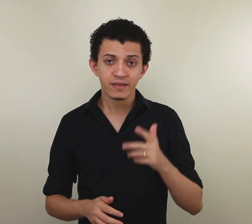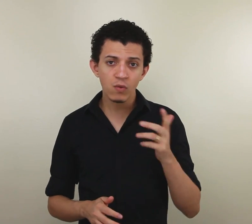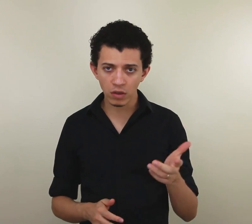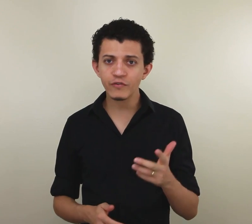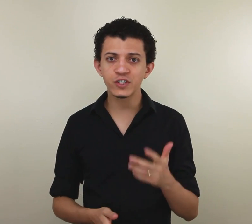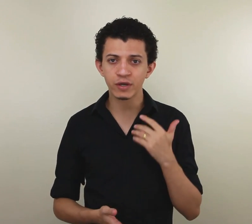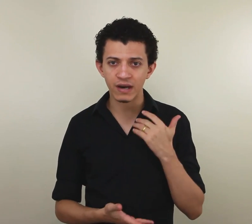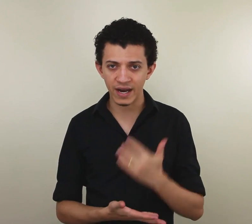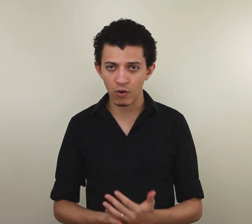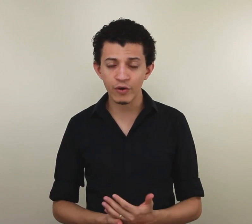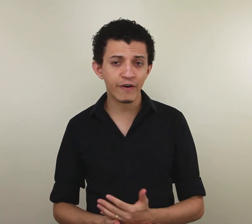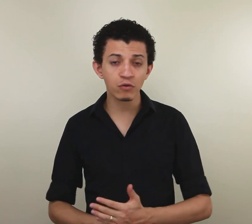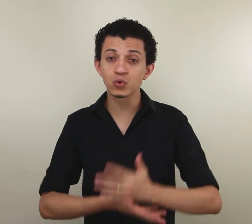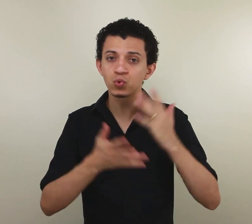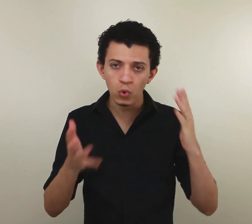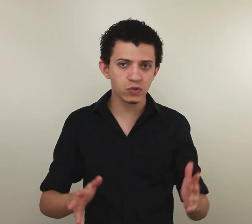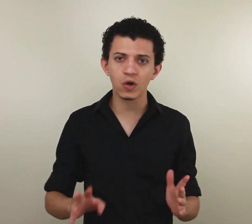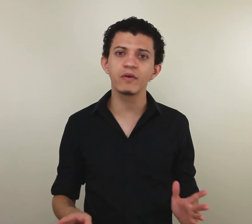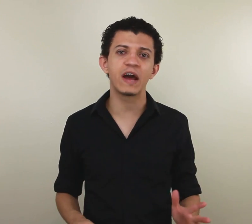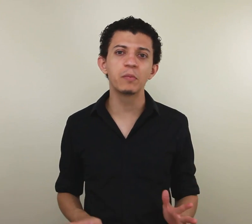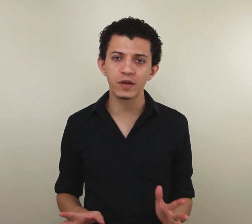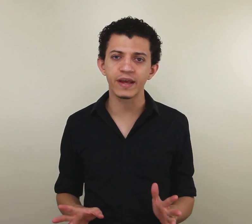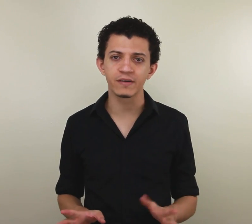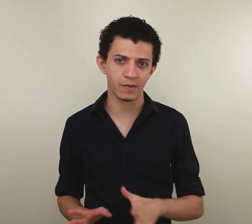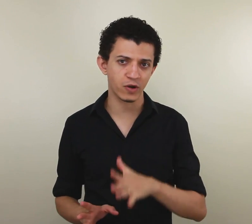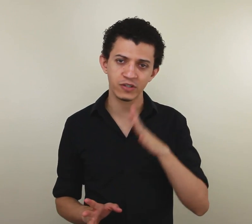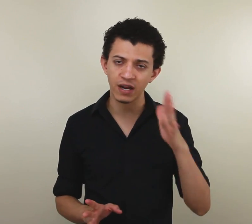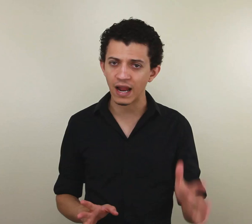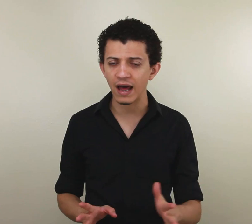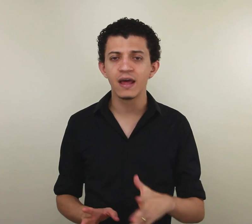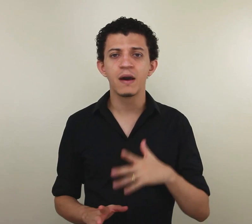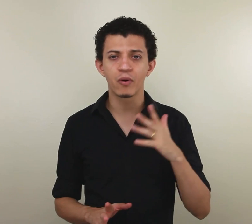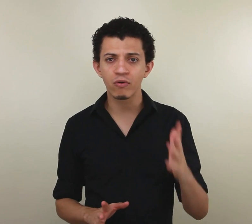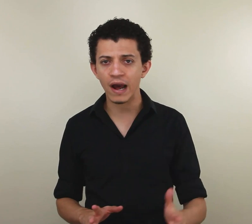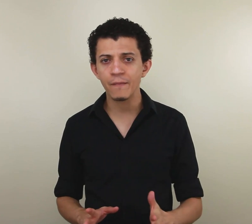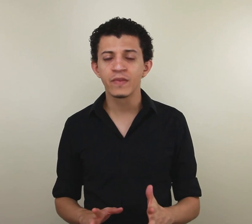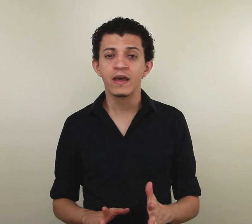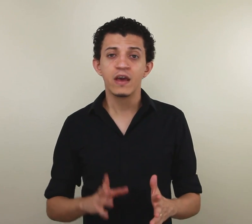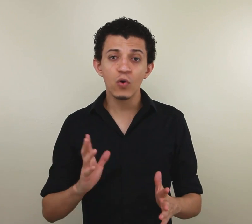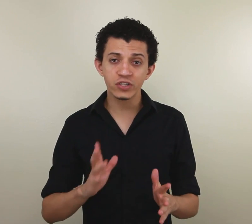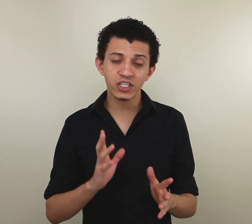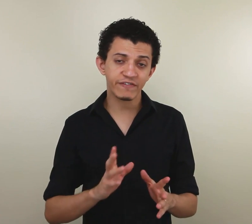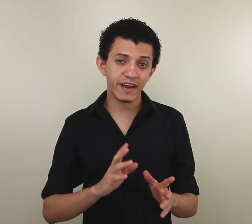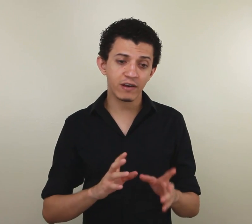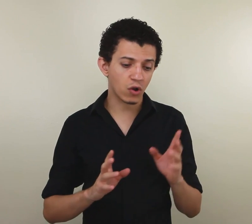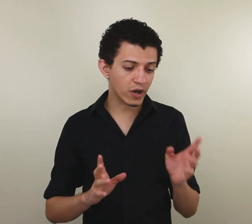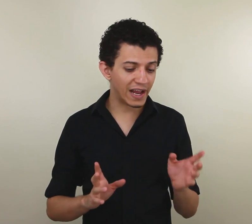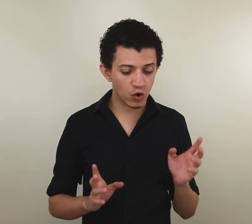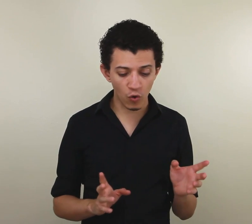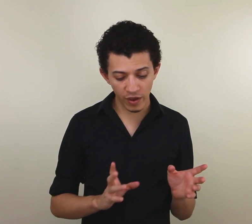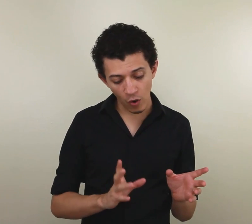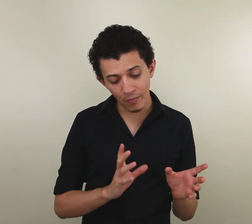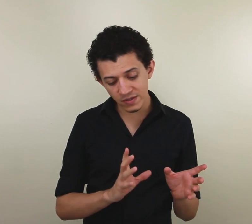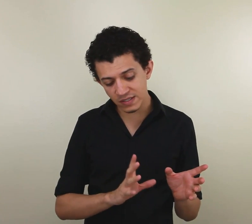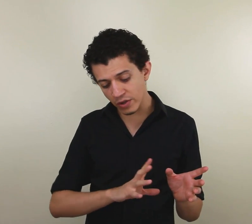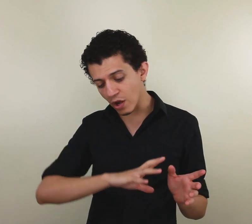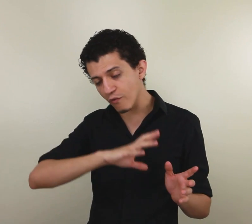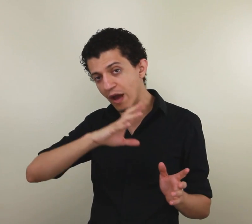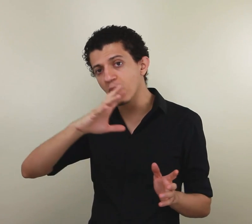Tem um outro vídeo aqui no canal que eu falo tudo sobre o verbo poder. Você pode entrar lá, procurar, e hoje a vai colocar ele em oposição, então, ao verbo